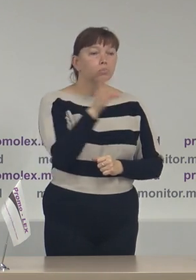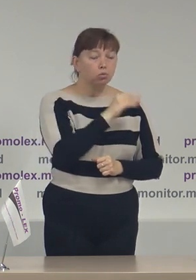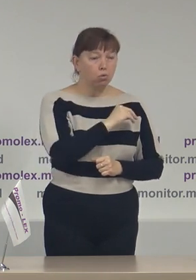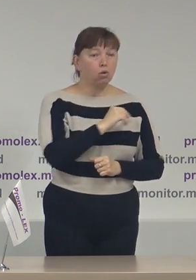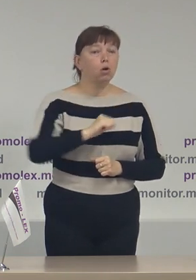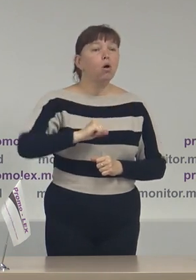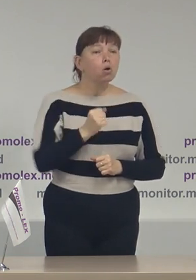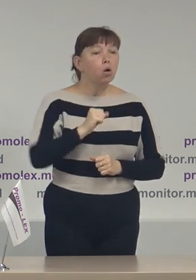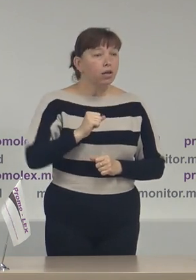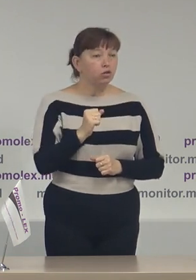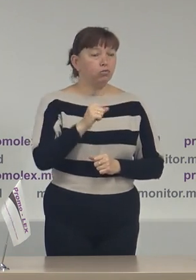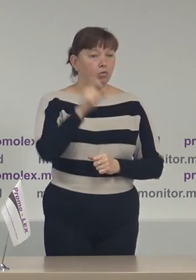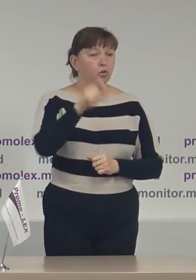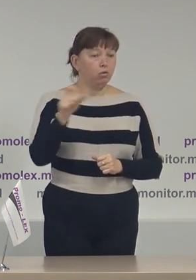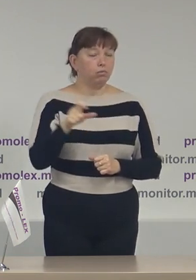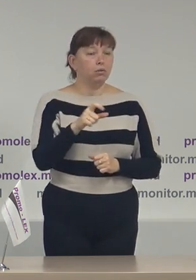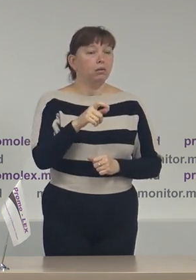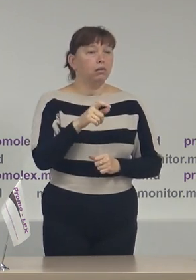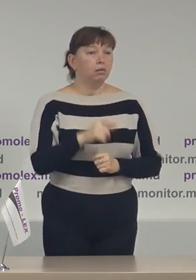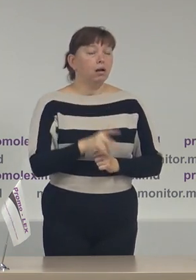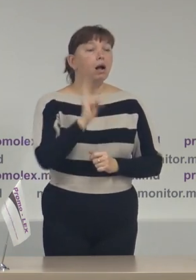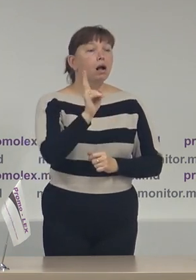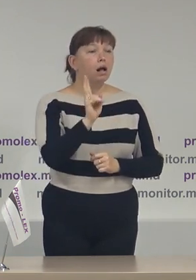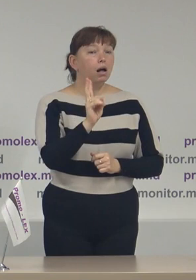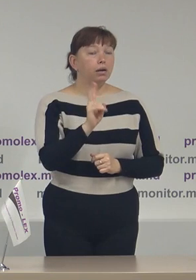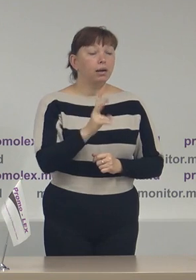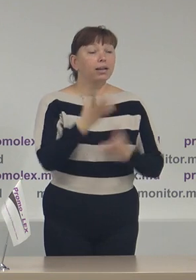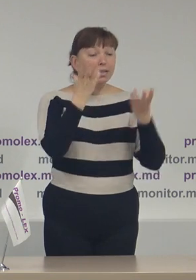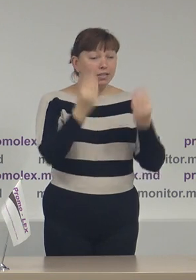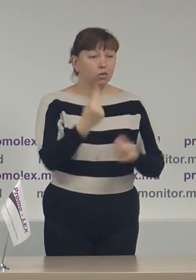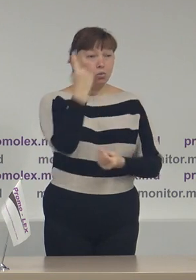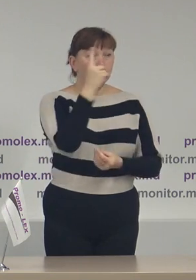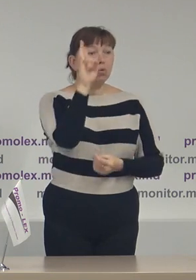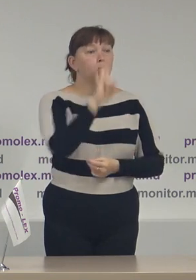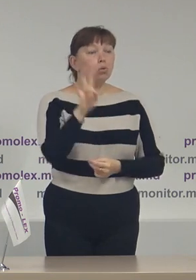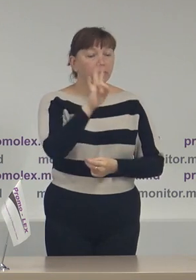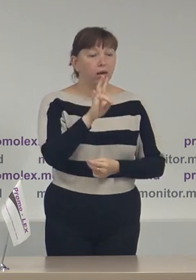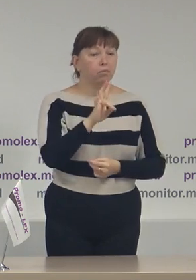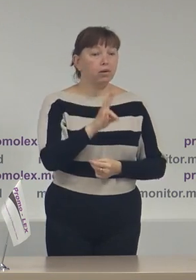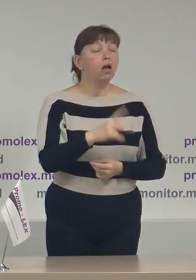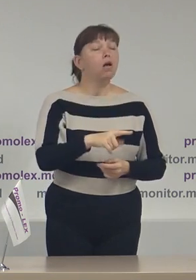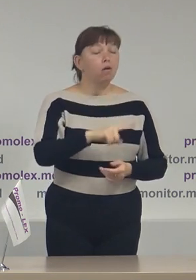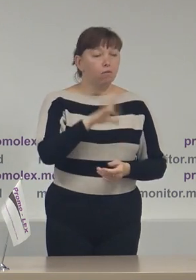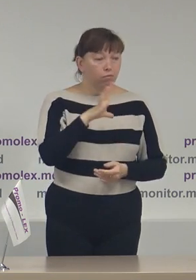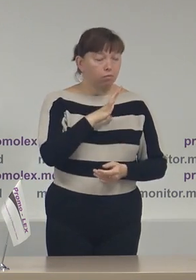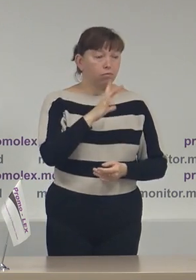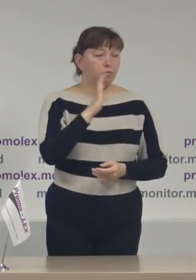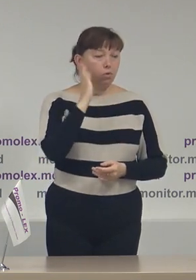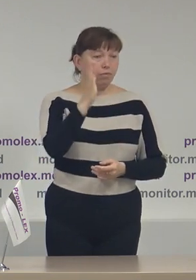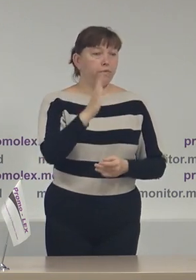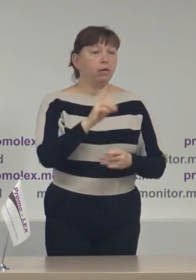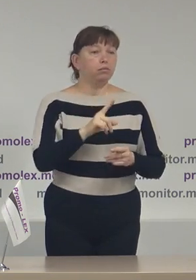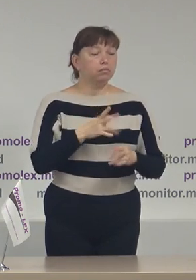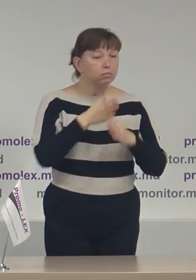colegilor observatori pe termen scurt, care, în ziua de 1 noiembrie, vor trebui să meargă la secțiile de